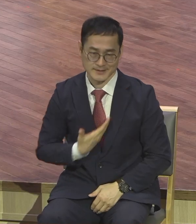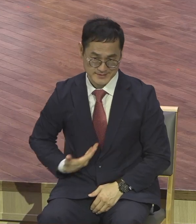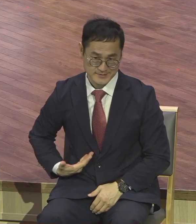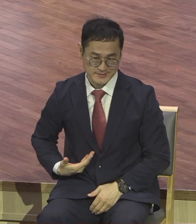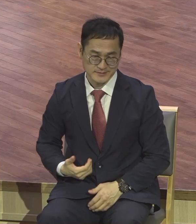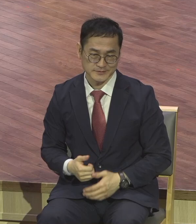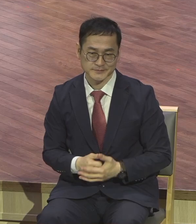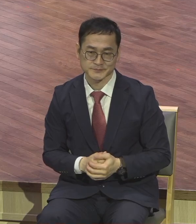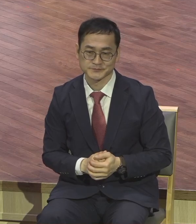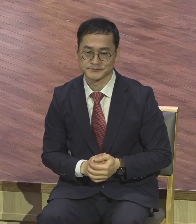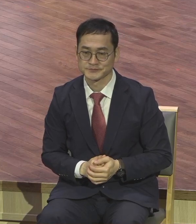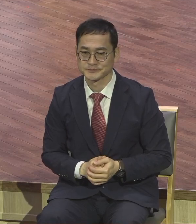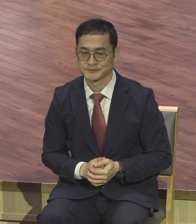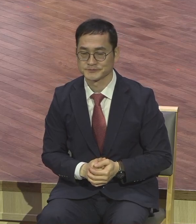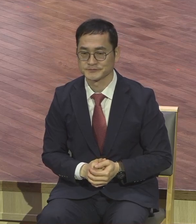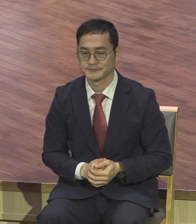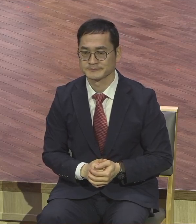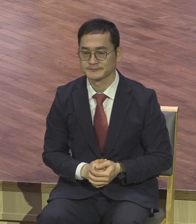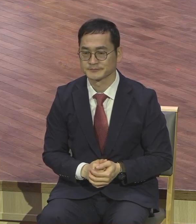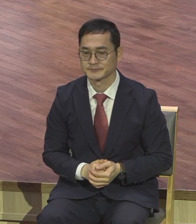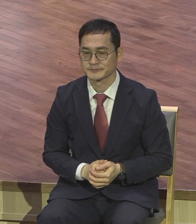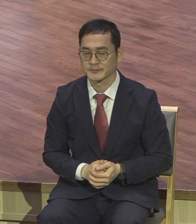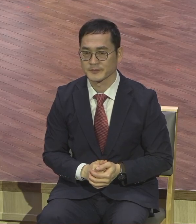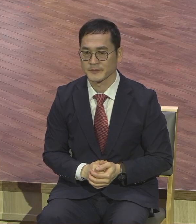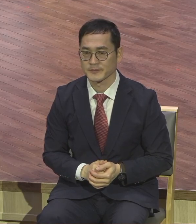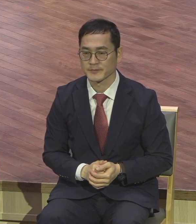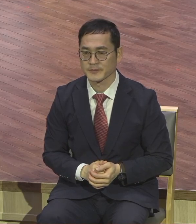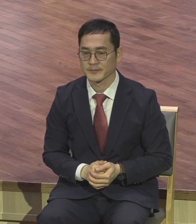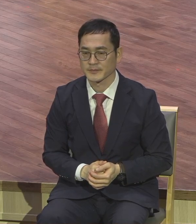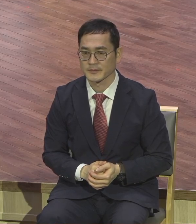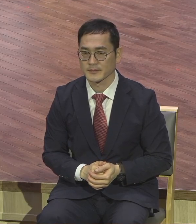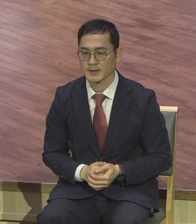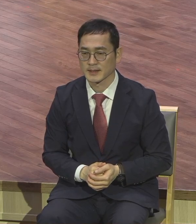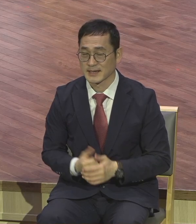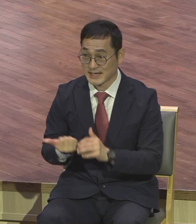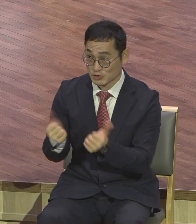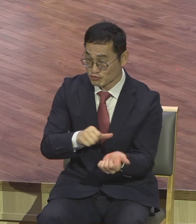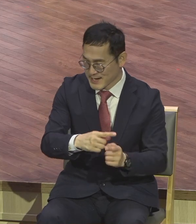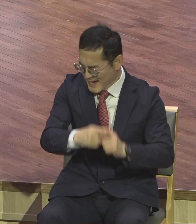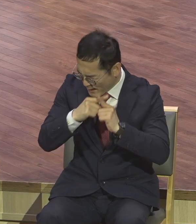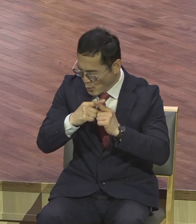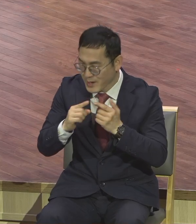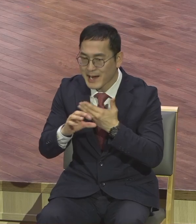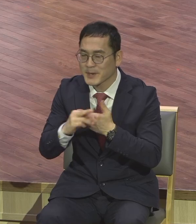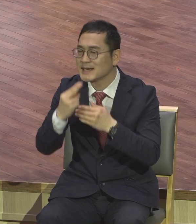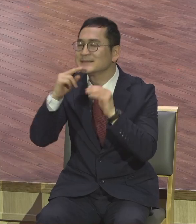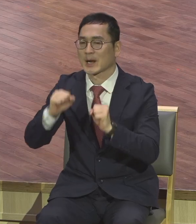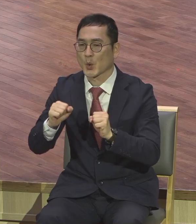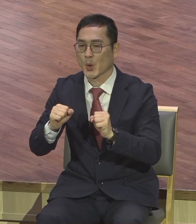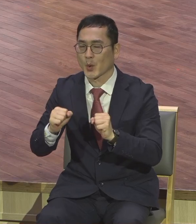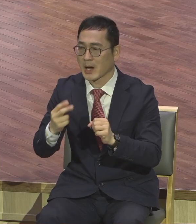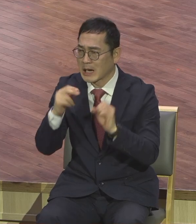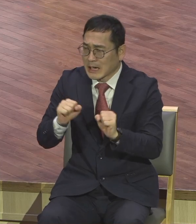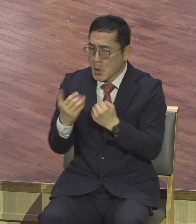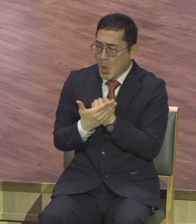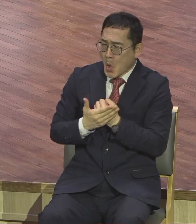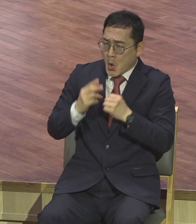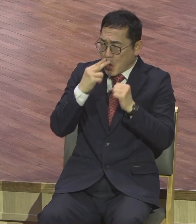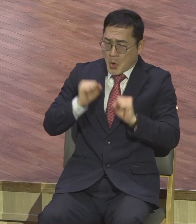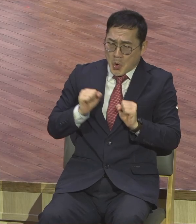현장까지도 죽고자 살고 그랬어요. 살고자 죽고 세상적인